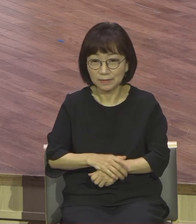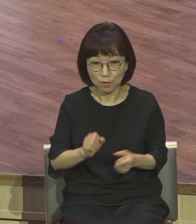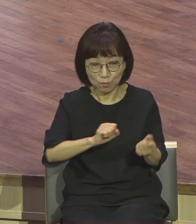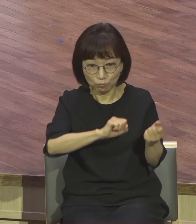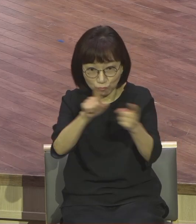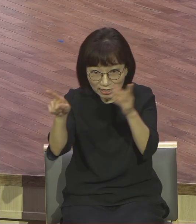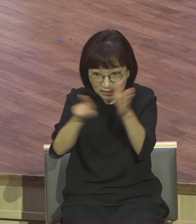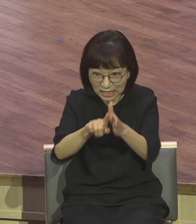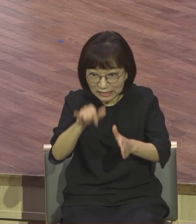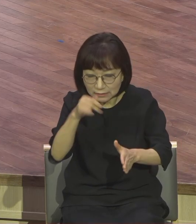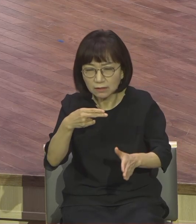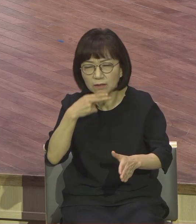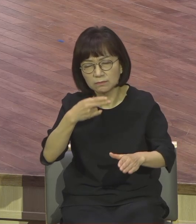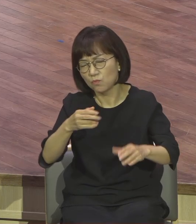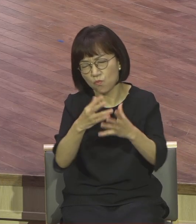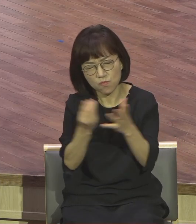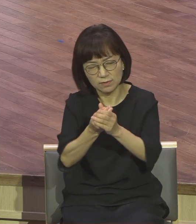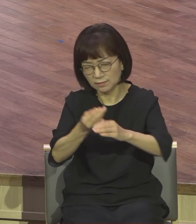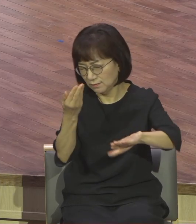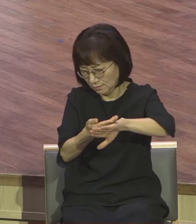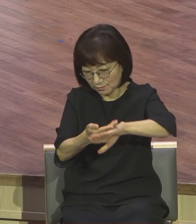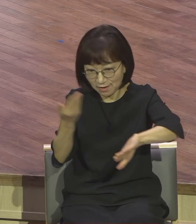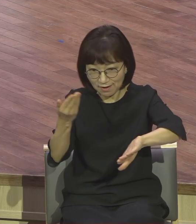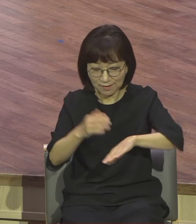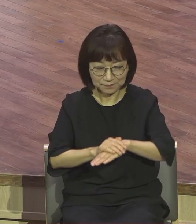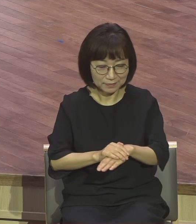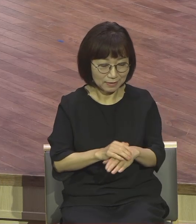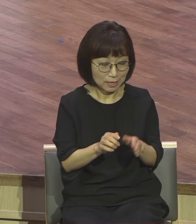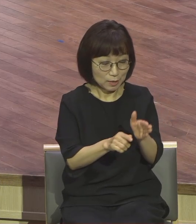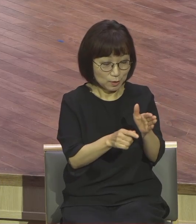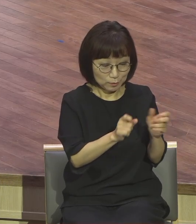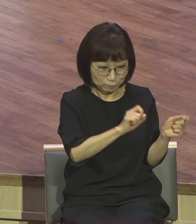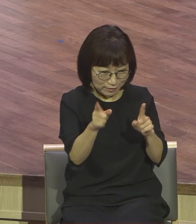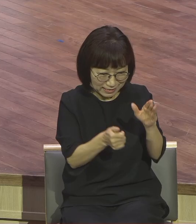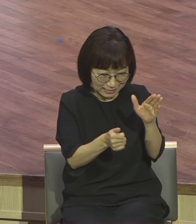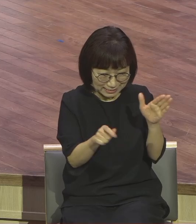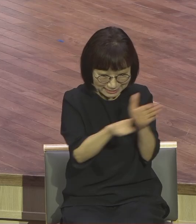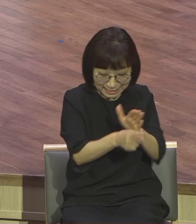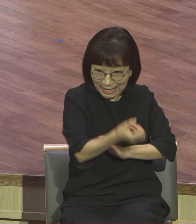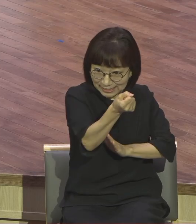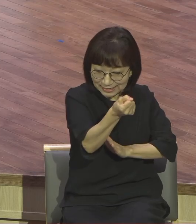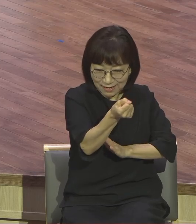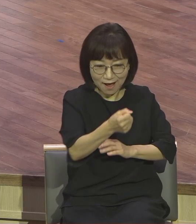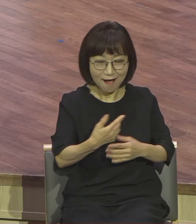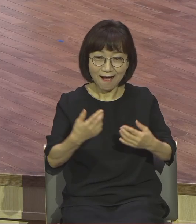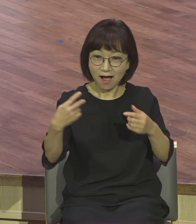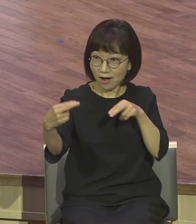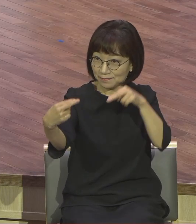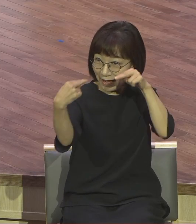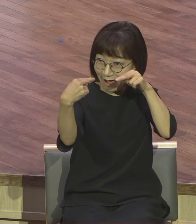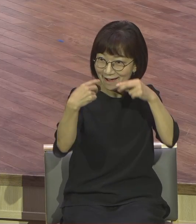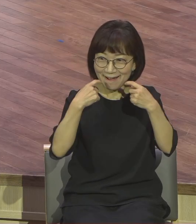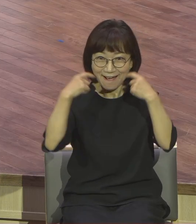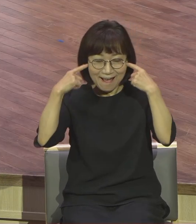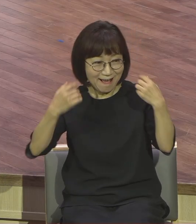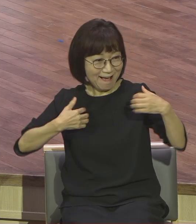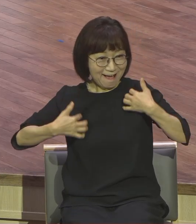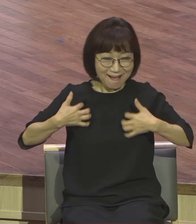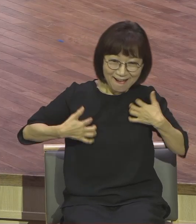부활수망이 있는 사람은요. 볼 때마다 새로워. 볼 때마다 생격을 넘쳐. 하면 안 하죠? 볼 때마다 힘이